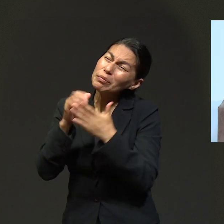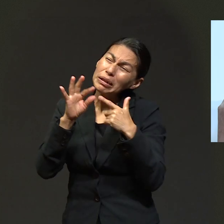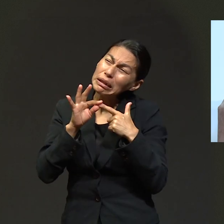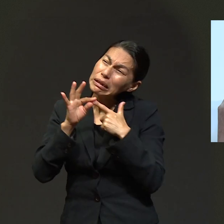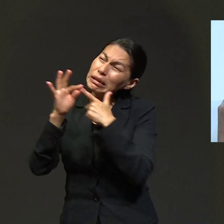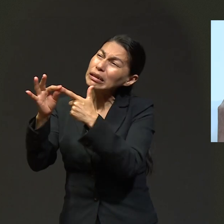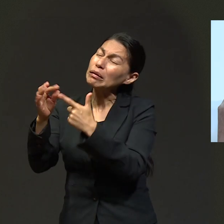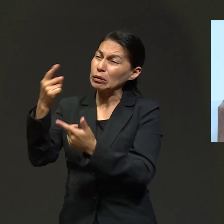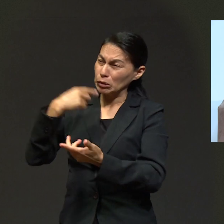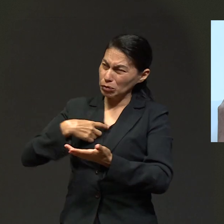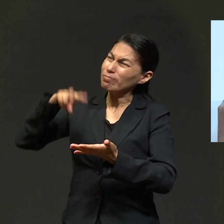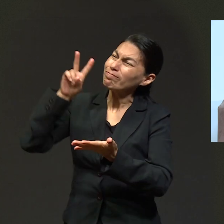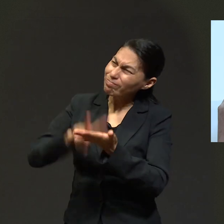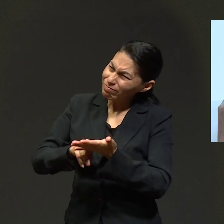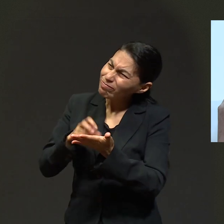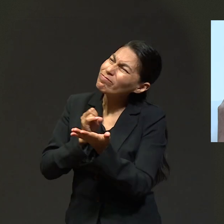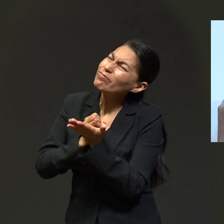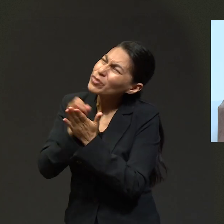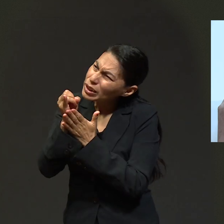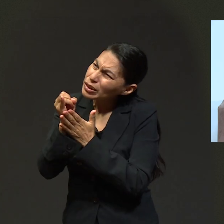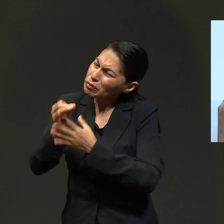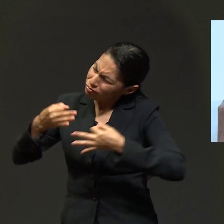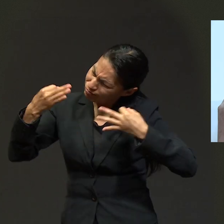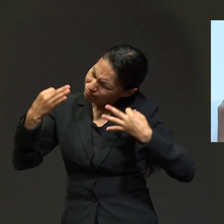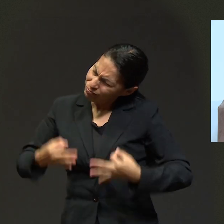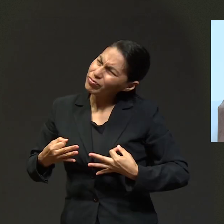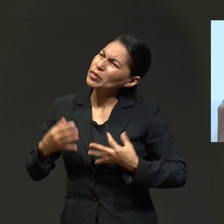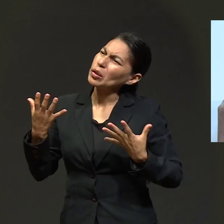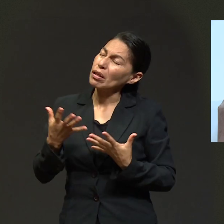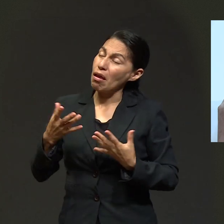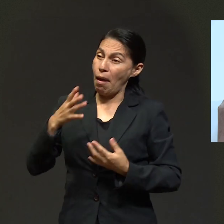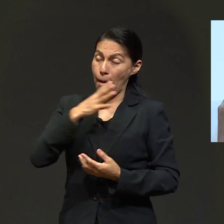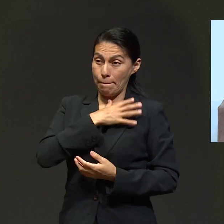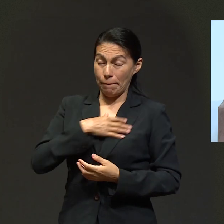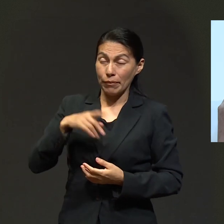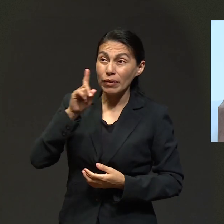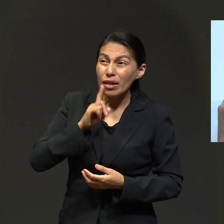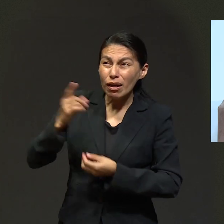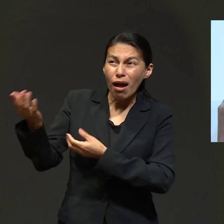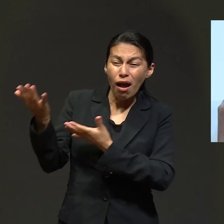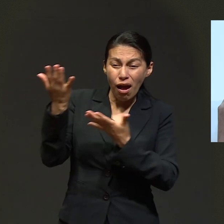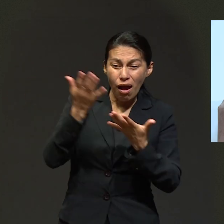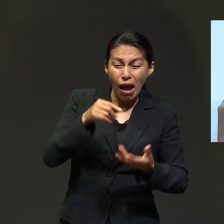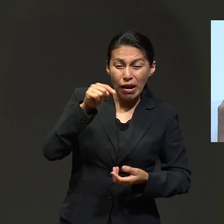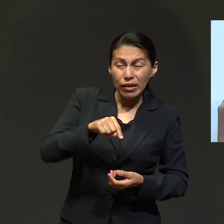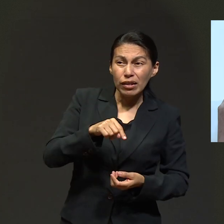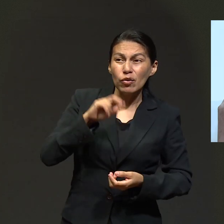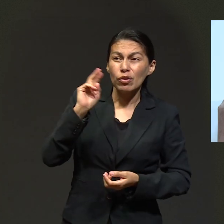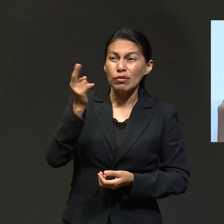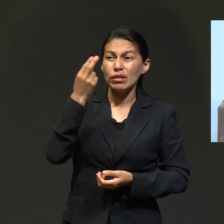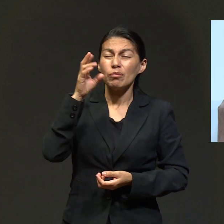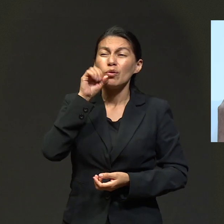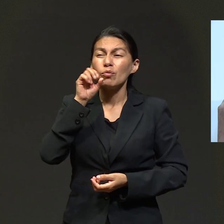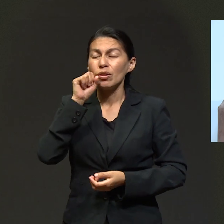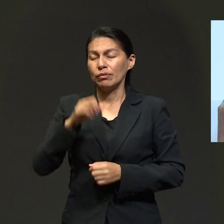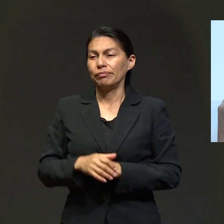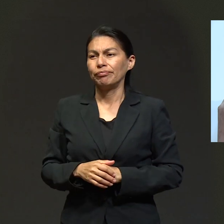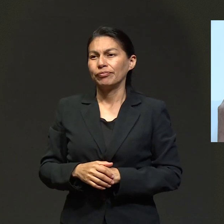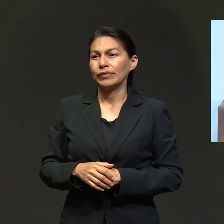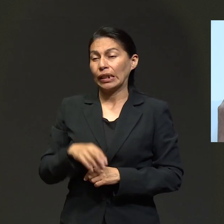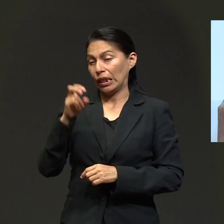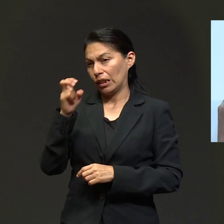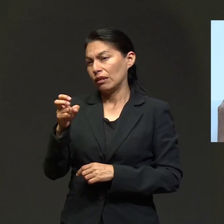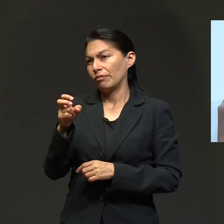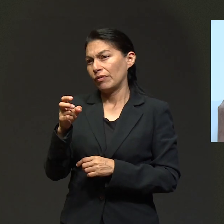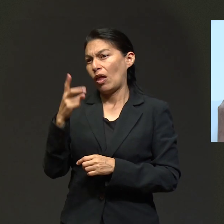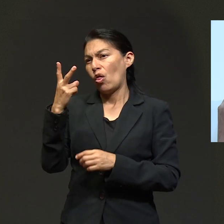supliqué que me dirigiera. Que me ayudara a tener el valor de tomar esa firme decisión y traer a mi hija aquí. Fue ahí donde